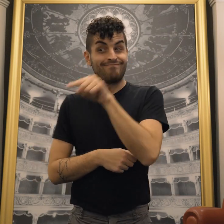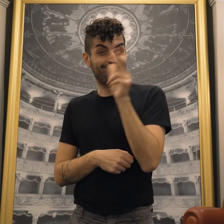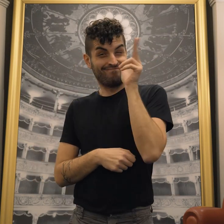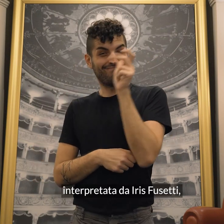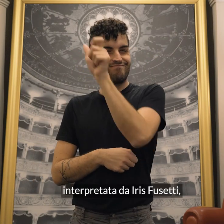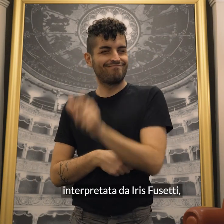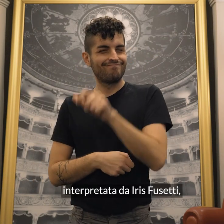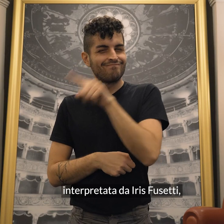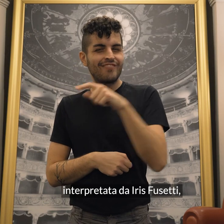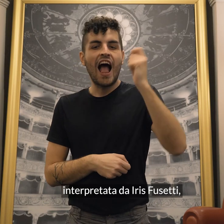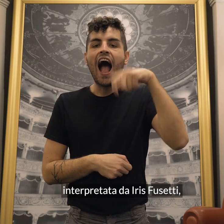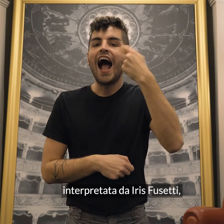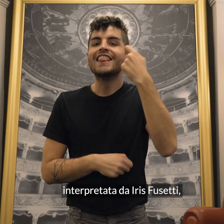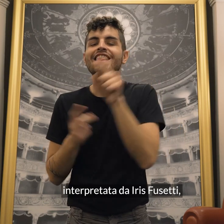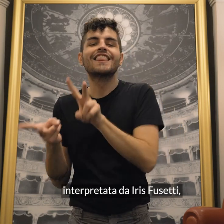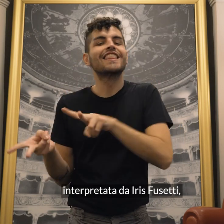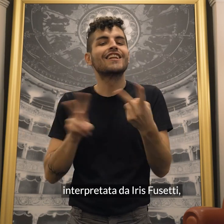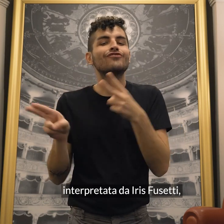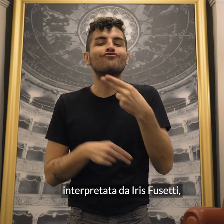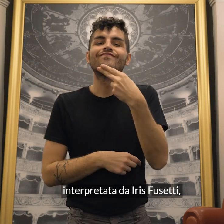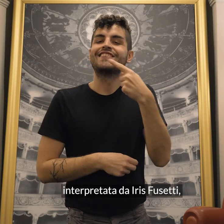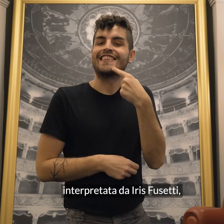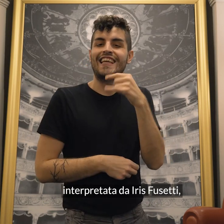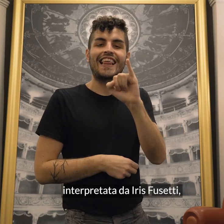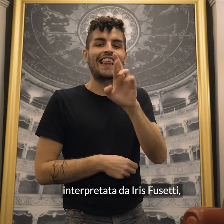interpretata da Iris Fusetti,